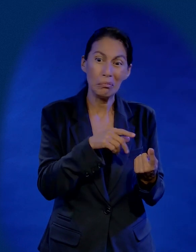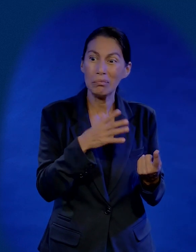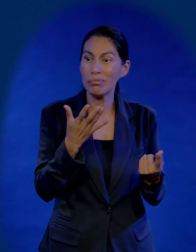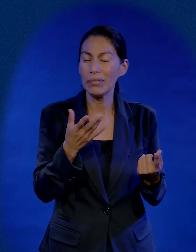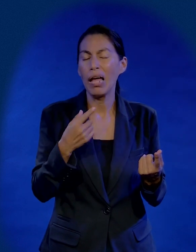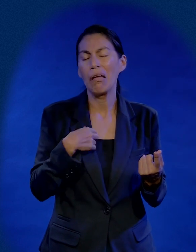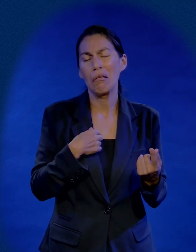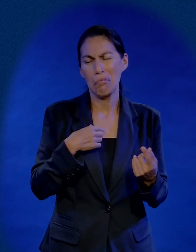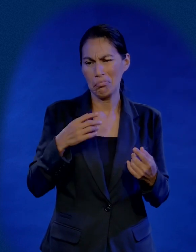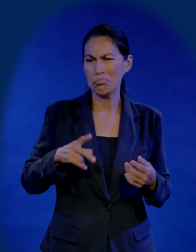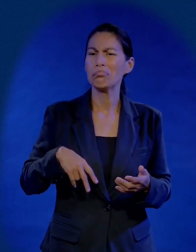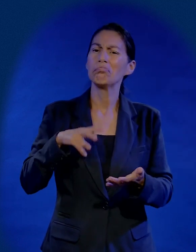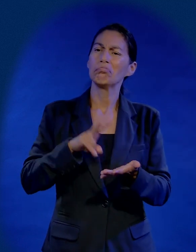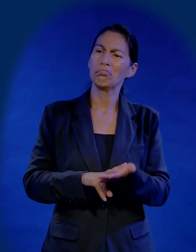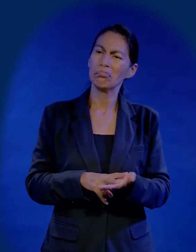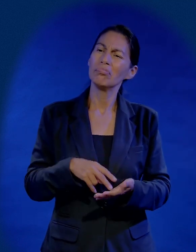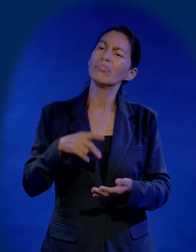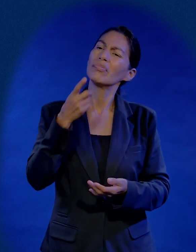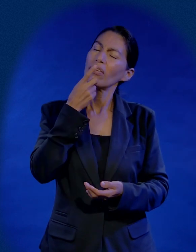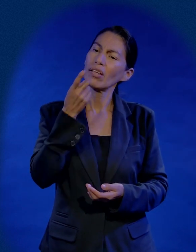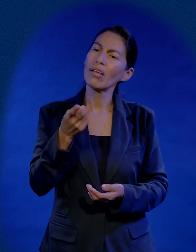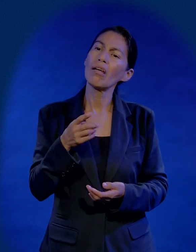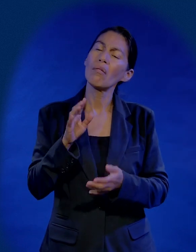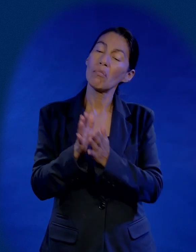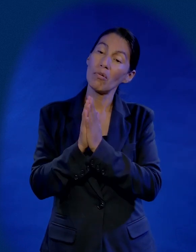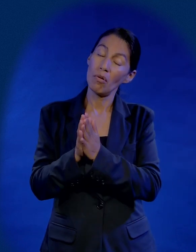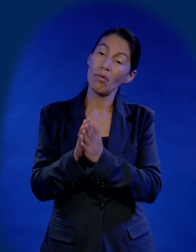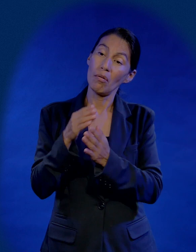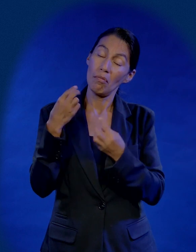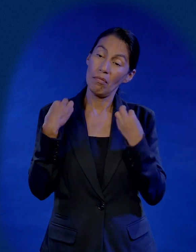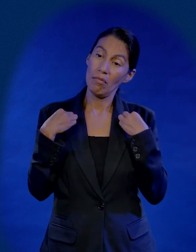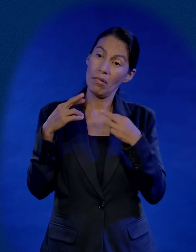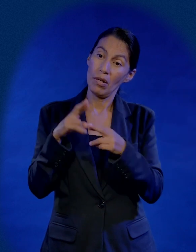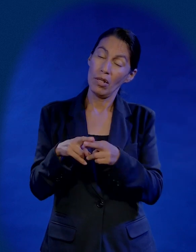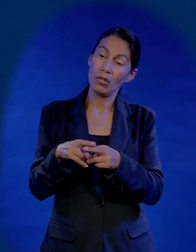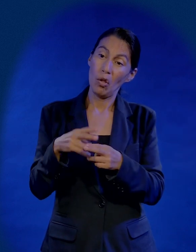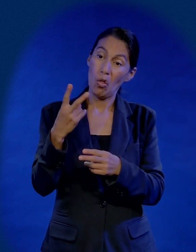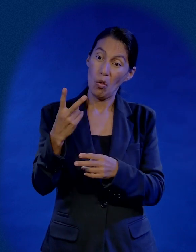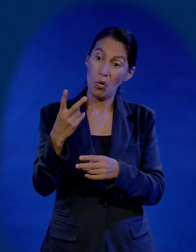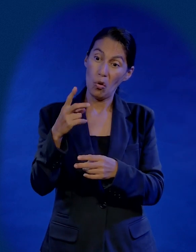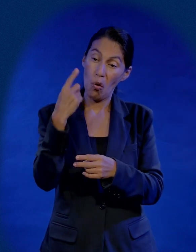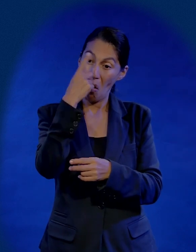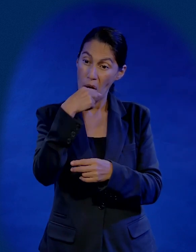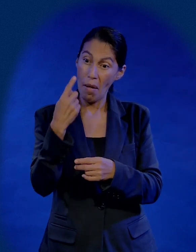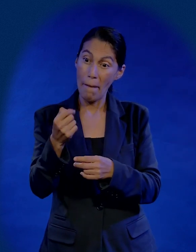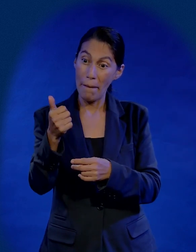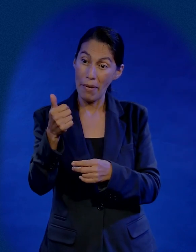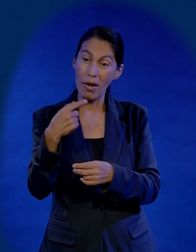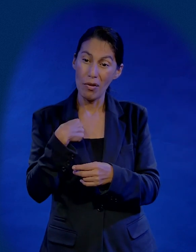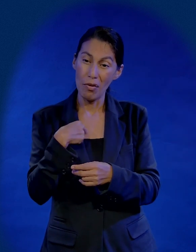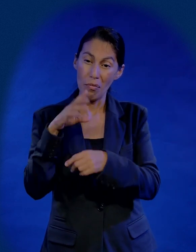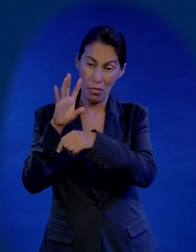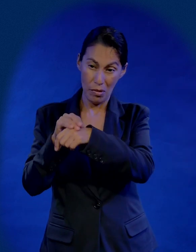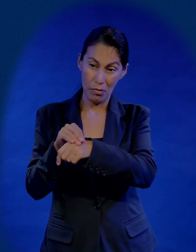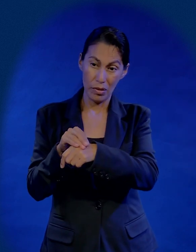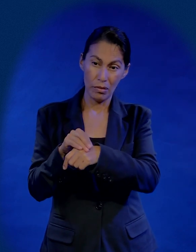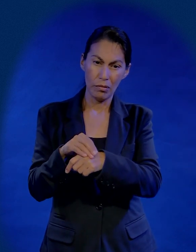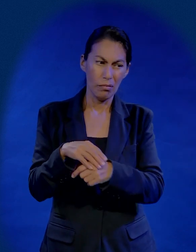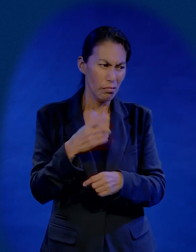y yo me armé valor yo todavía no explico por qué fui con mis maestros y les dije necesito que me den libre las primeras dos horas y por qué dijo el maestro